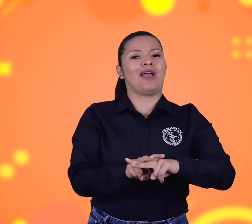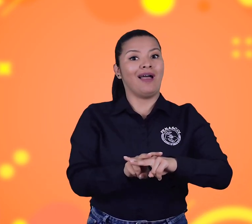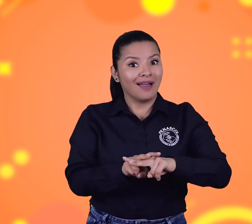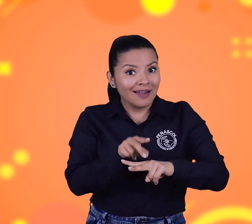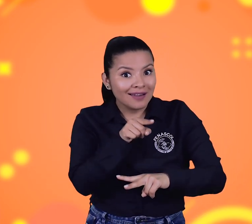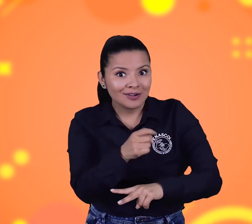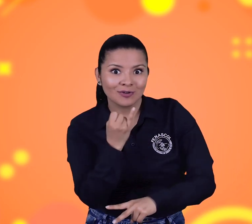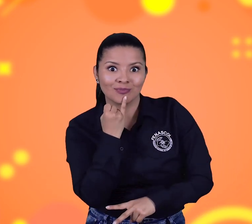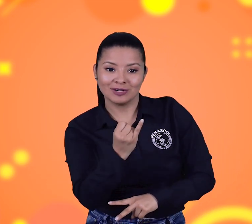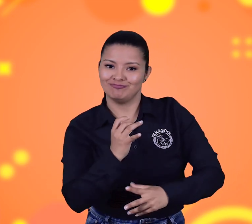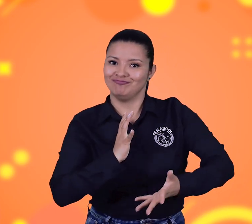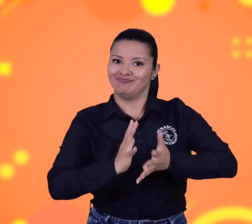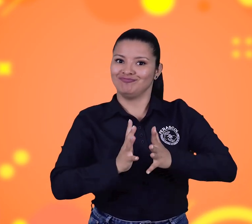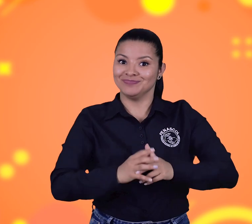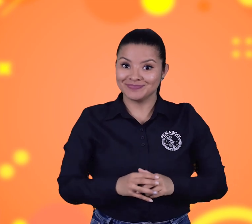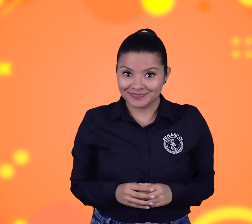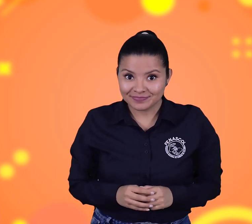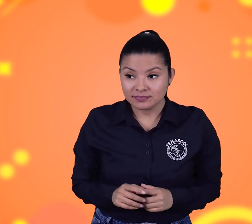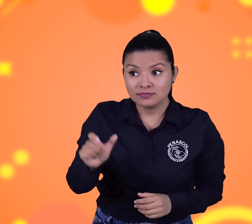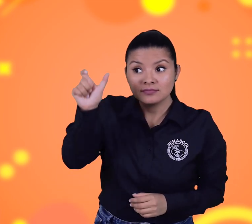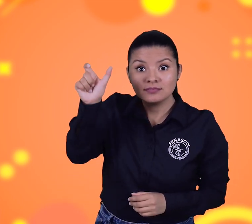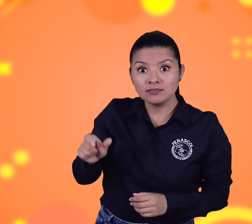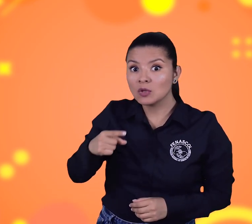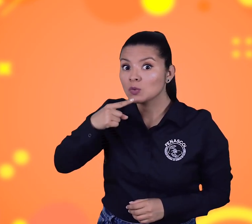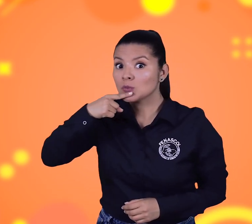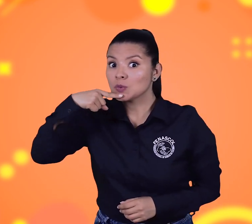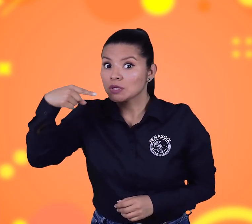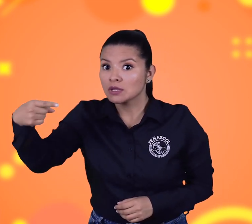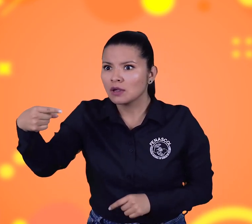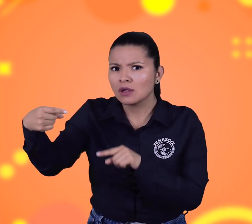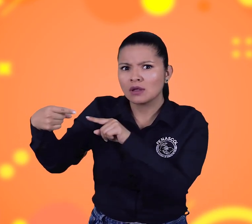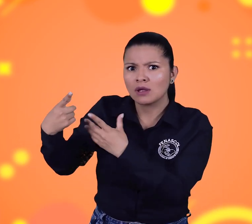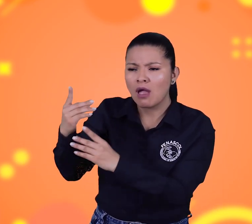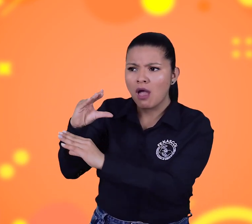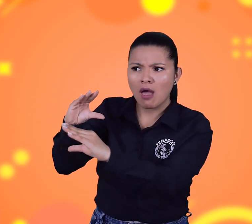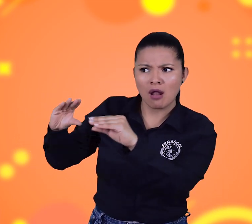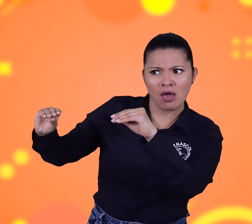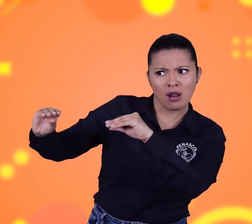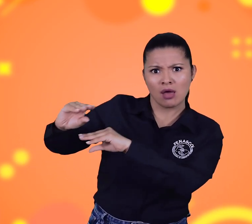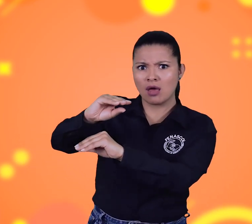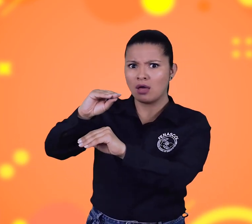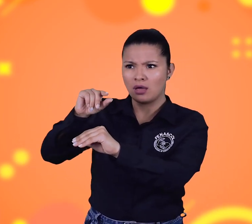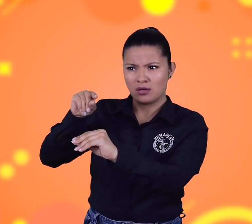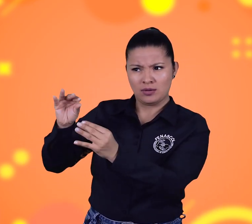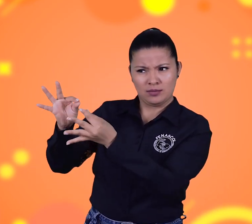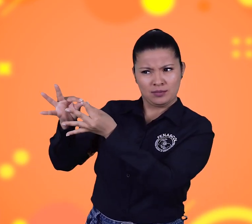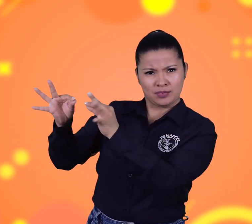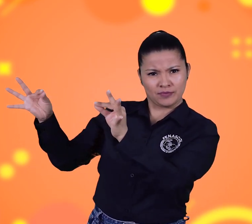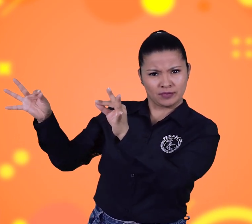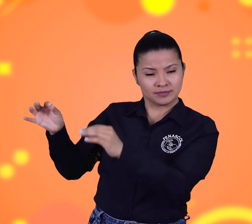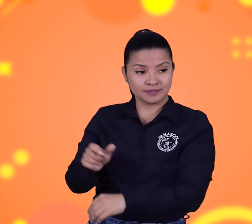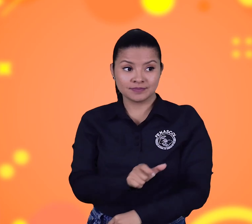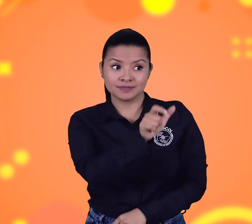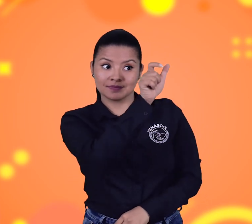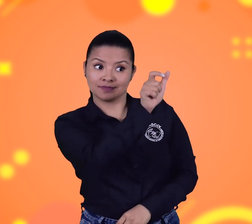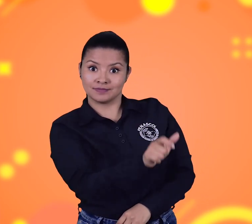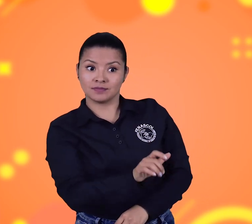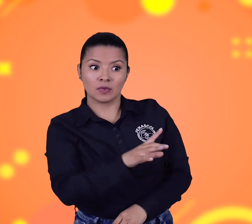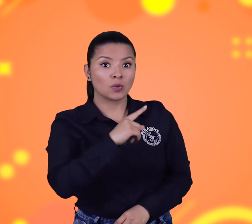Es una lengua natural, es decir, es su idioma. Al igual que las lenguas orales, la lengua de señas tiene su